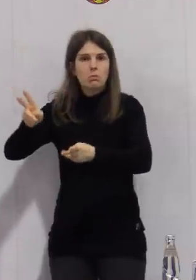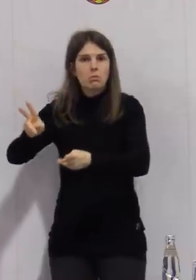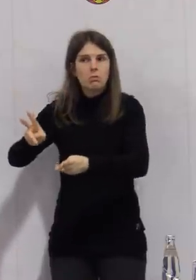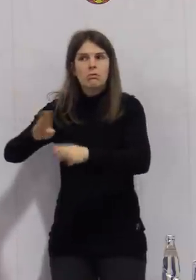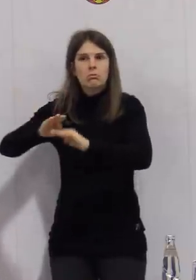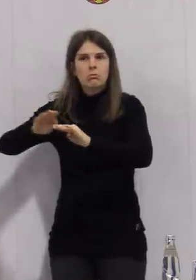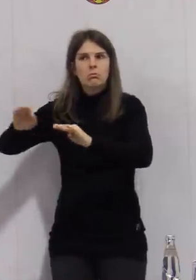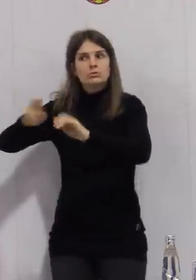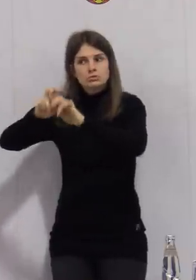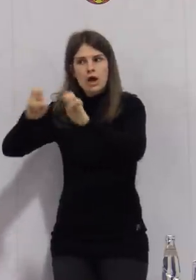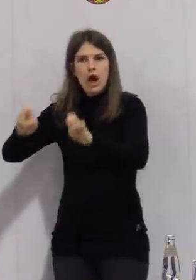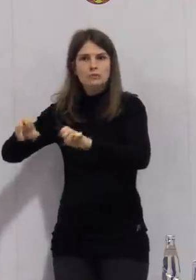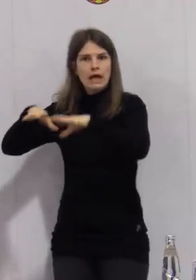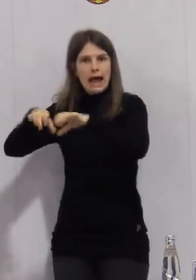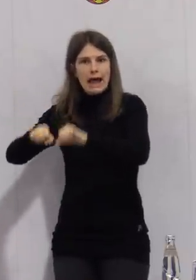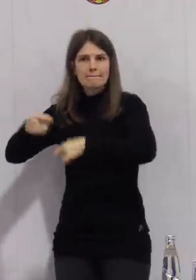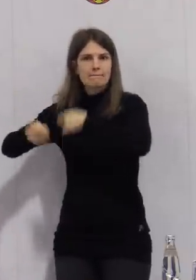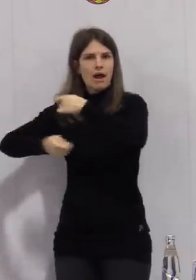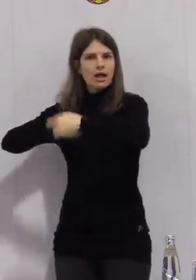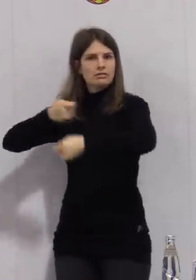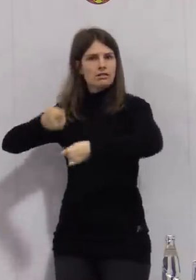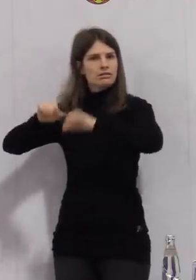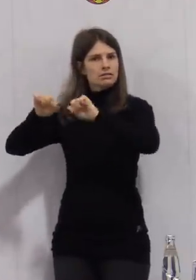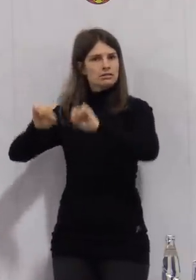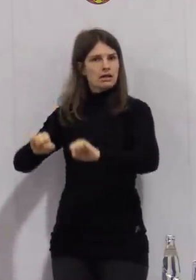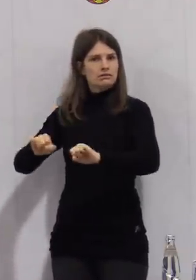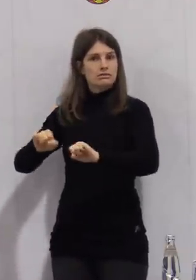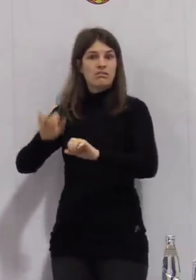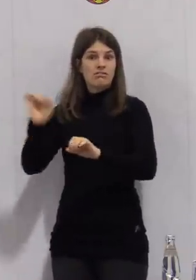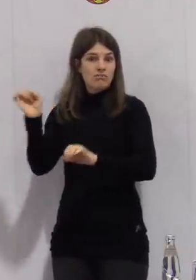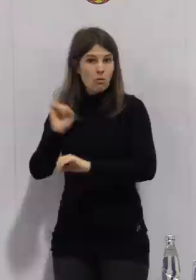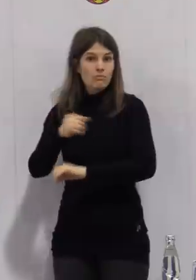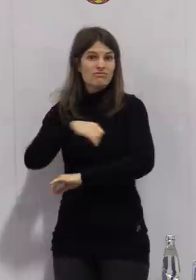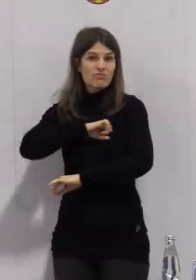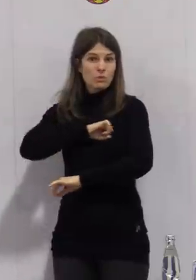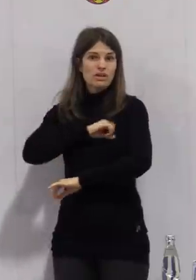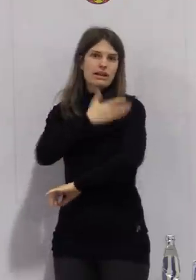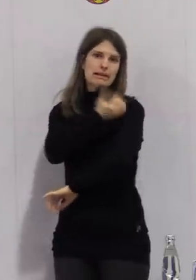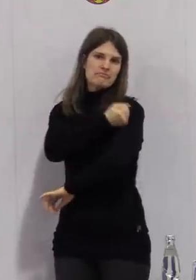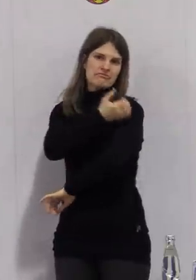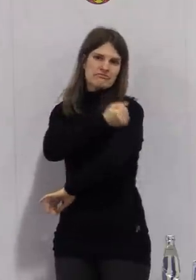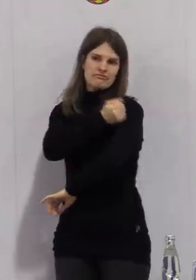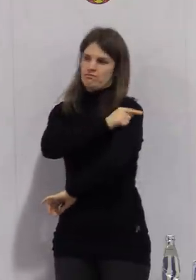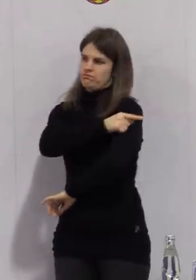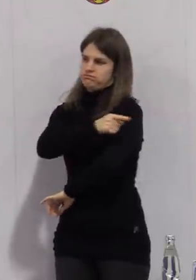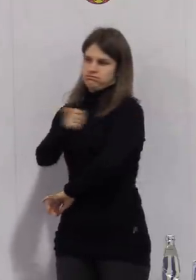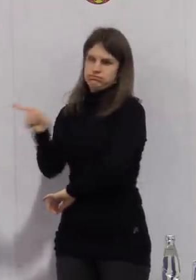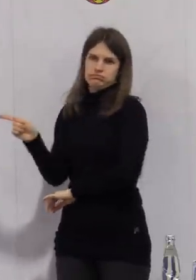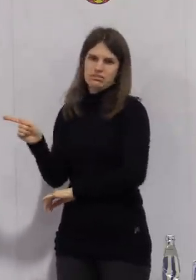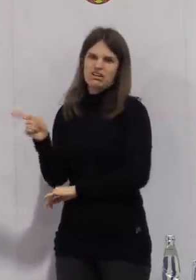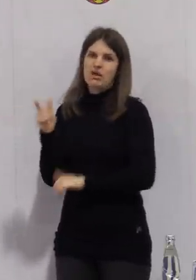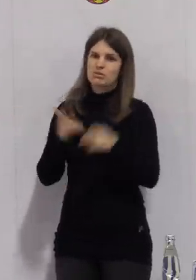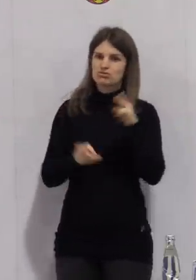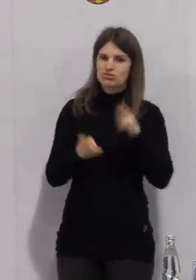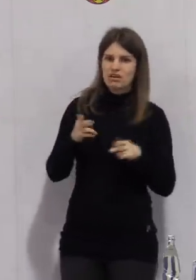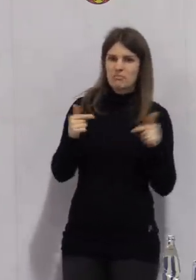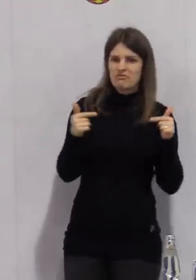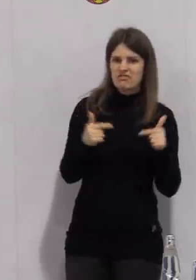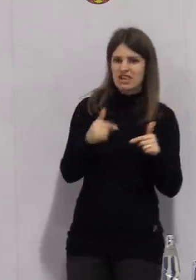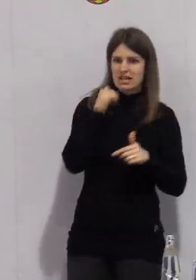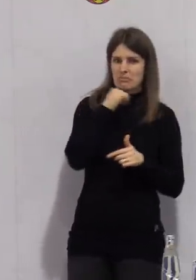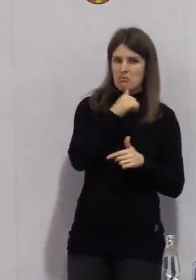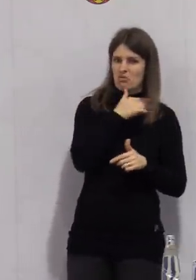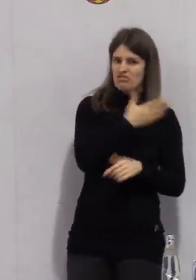Durchimpfungsrate der Bewohner zurück. Leider lässt die Durchimpfungsrate bei den Angehörigen der Pflegeberufe